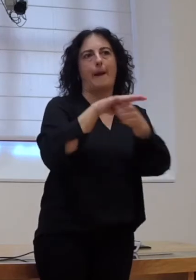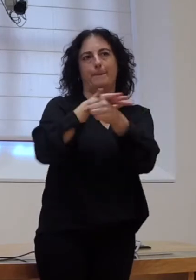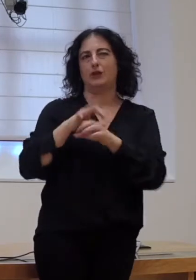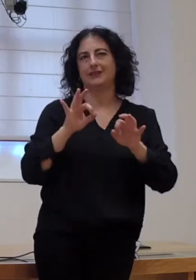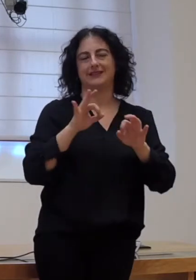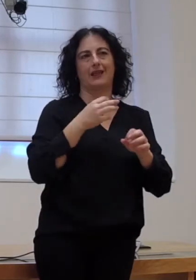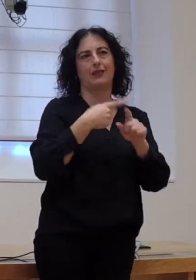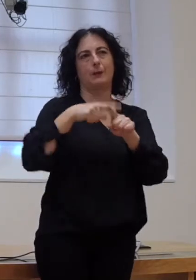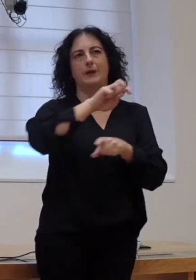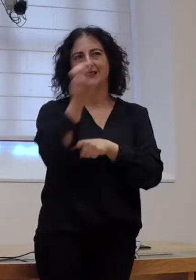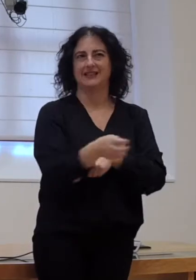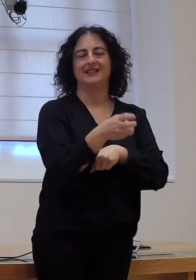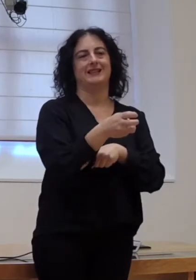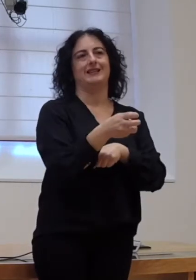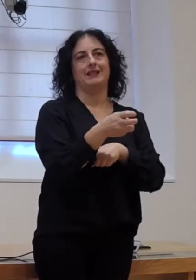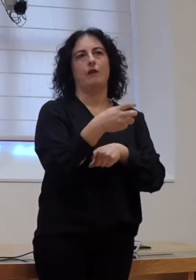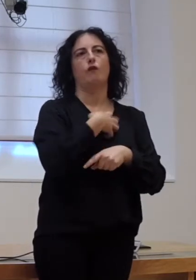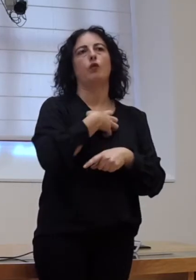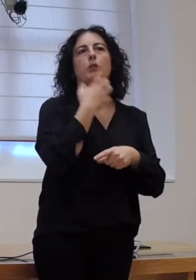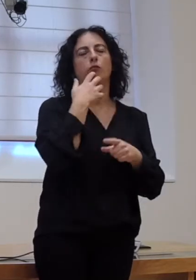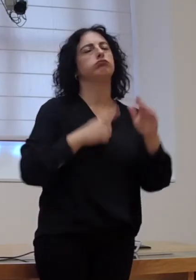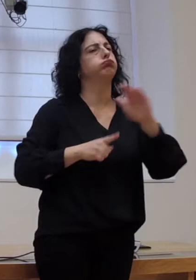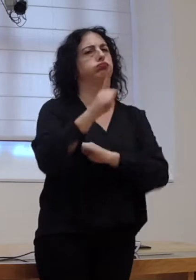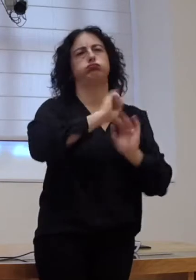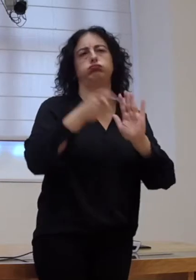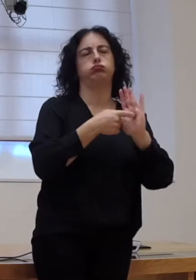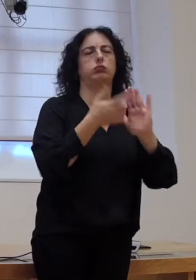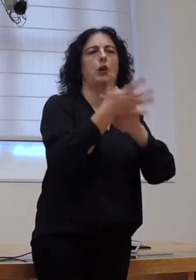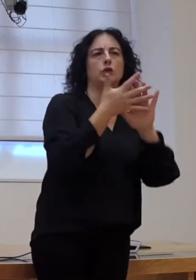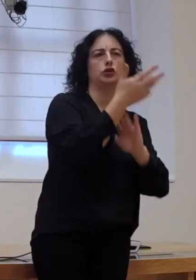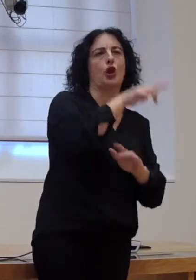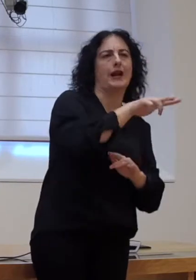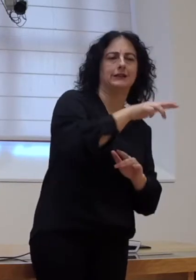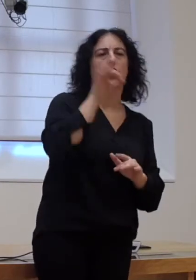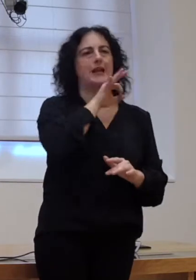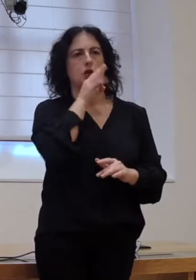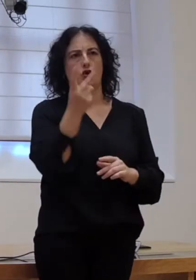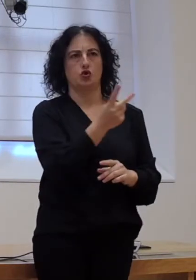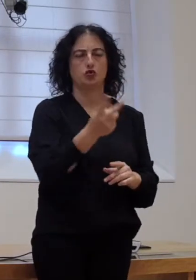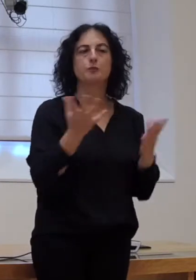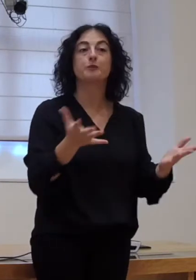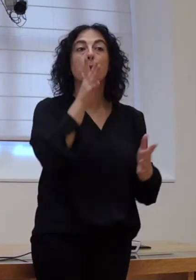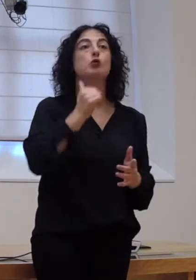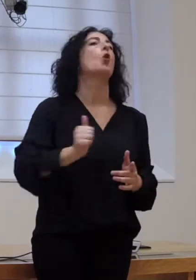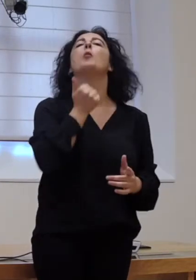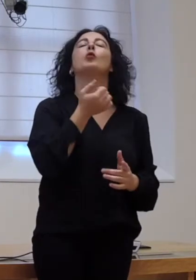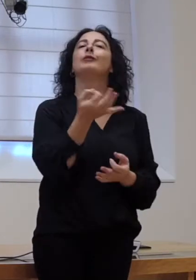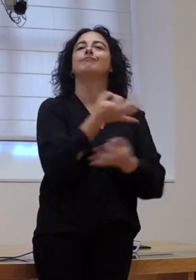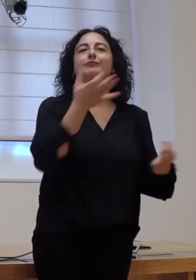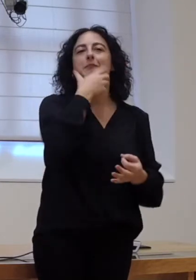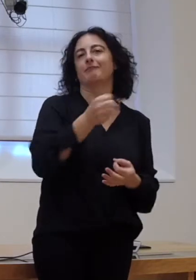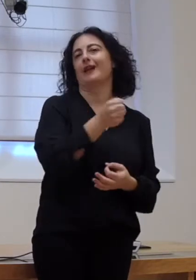funcional que é o desenvolvemento pleno das linguas de signos do galego e do castelán polo tanto pensamos que é unha oportunidade magnífica